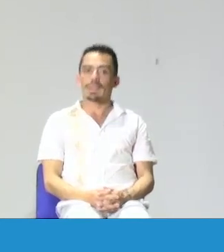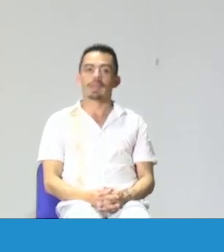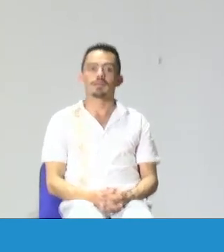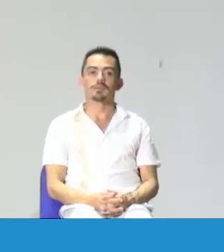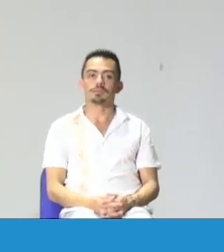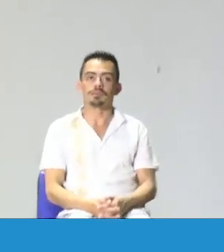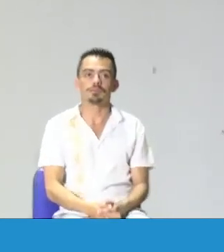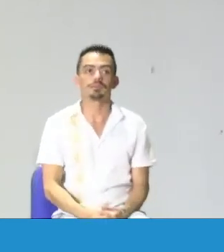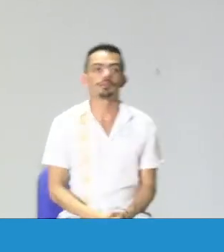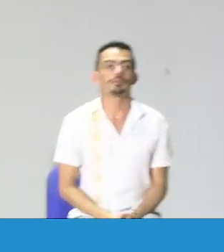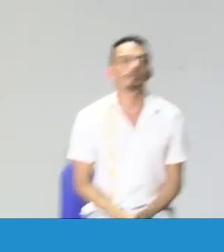diferencias a nivel nacional.